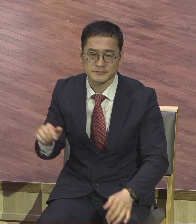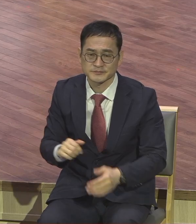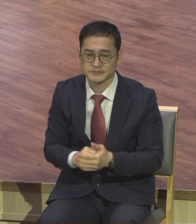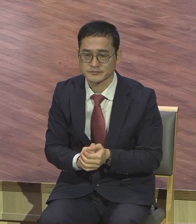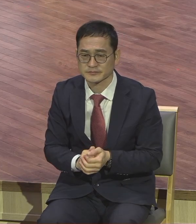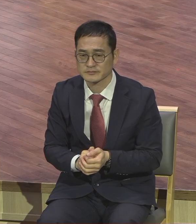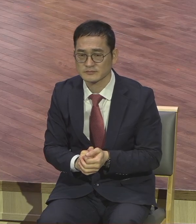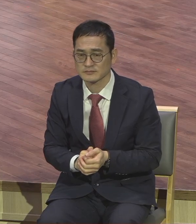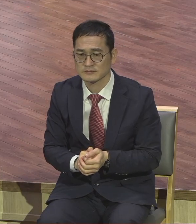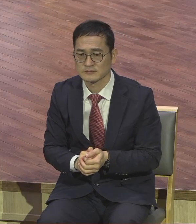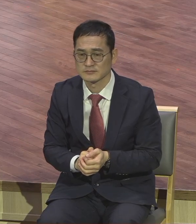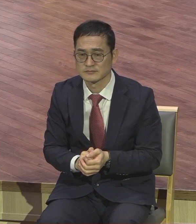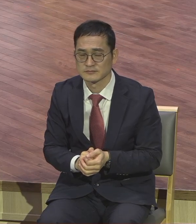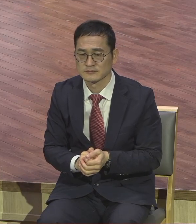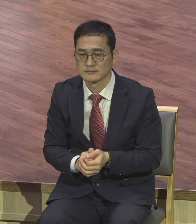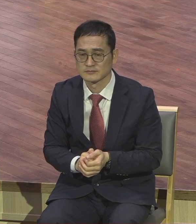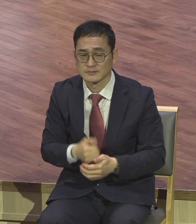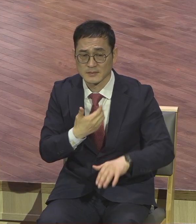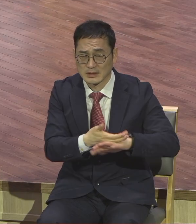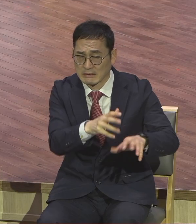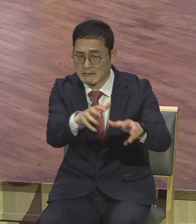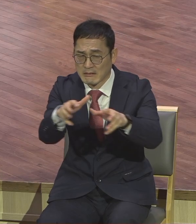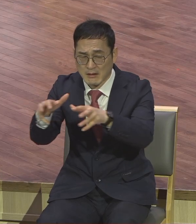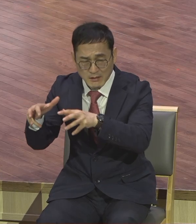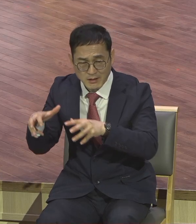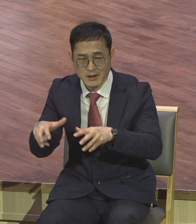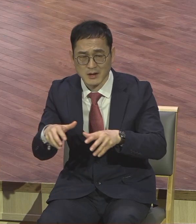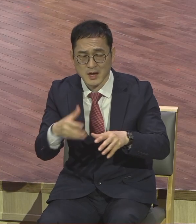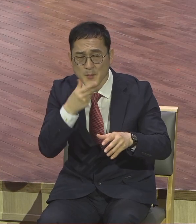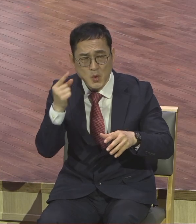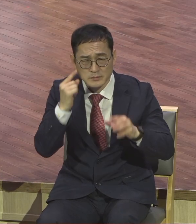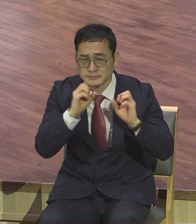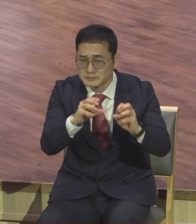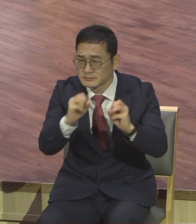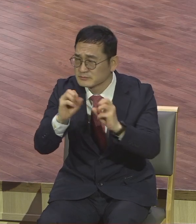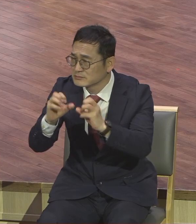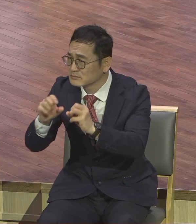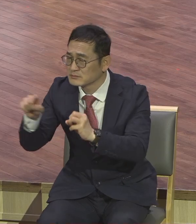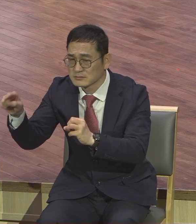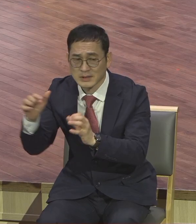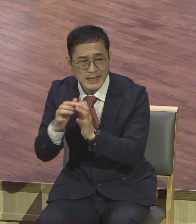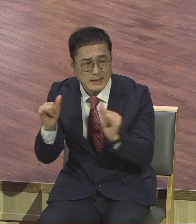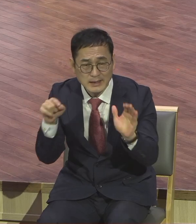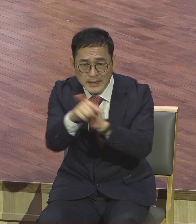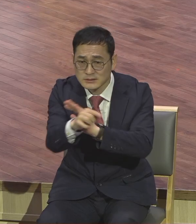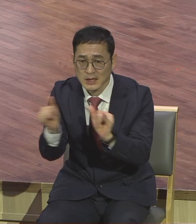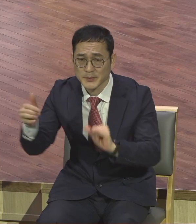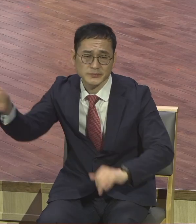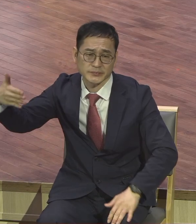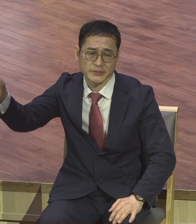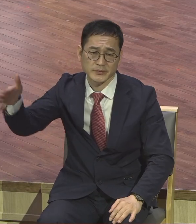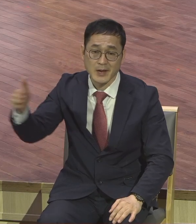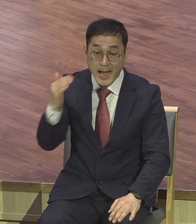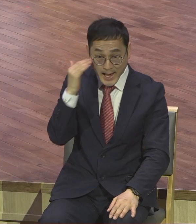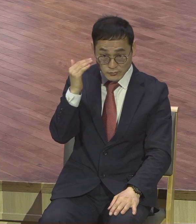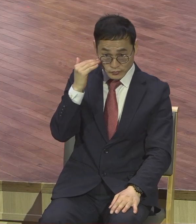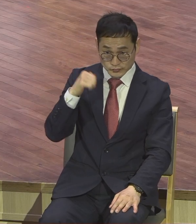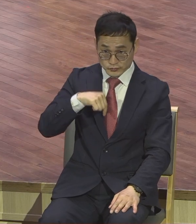세계보고만 가슴이 없어요. 가슴이 없기 때문에 또 우리 한국만이 여러분이 생각할 때